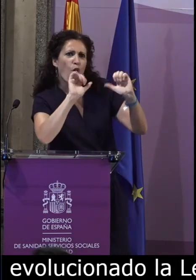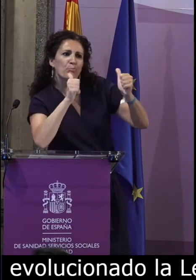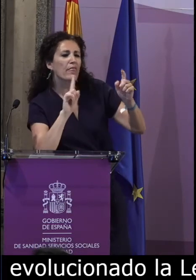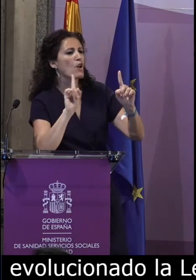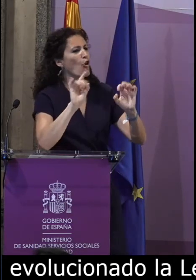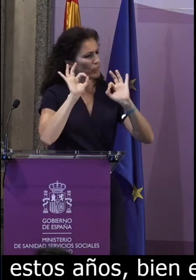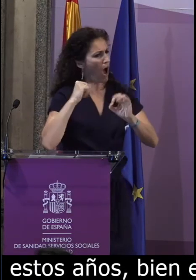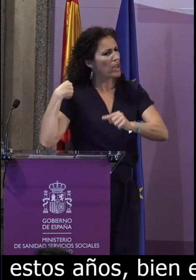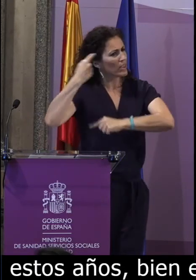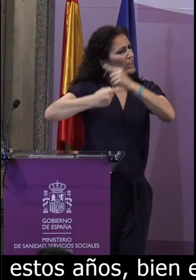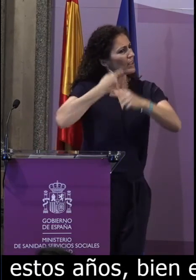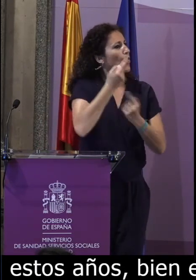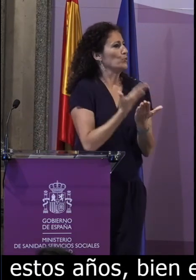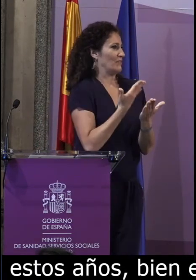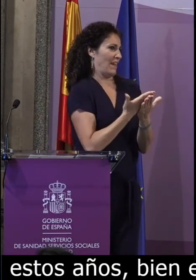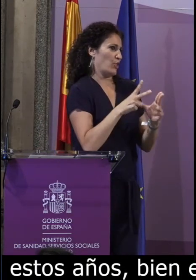geográfico.